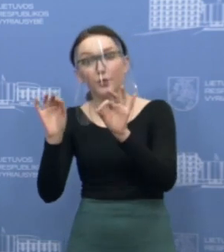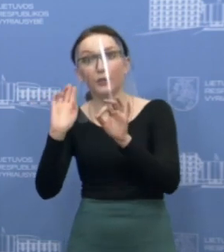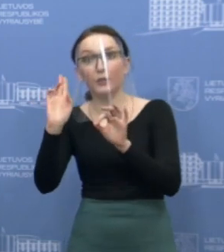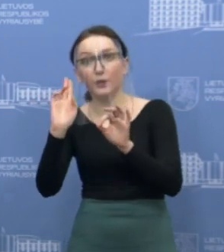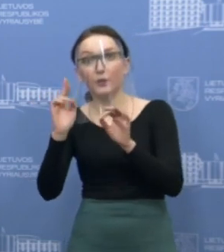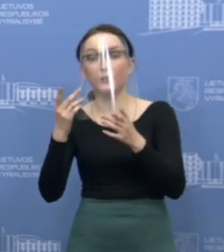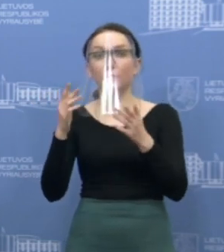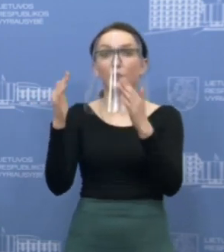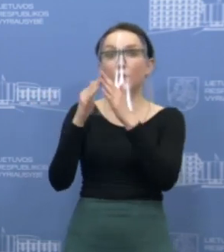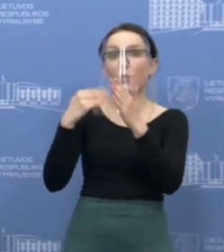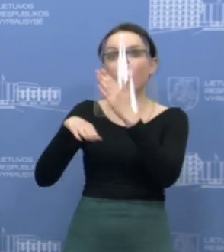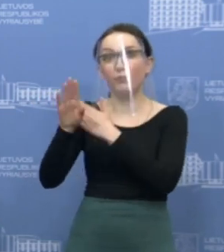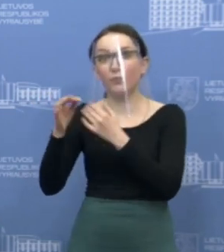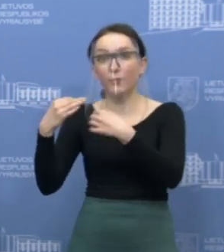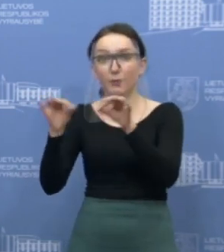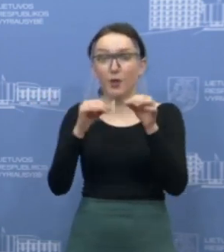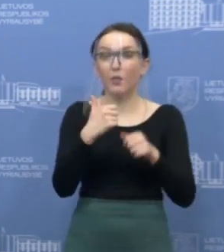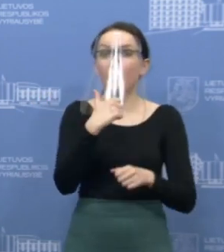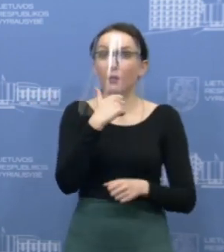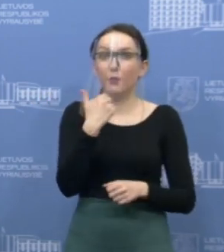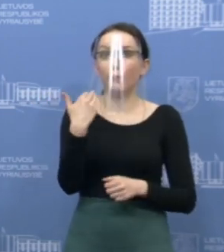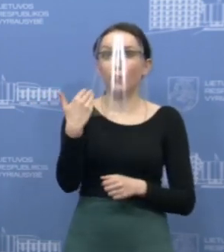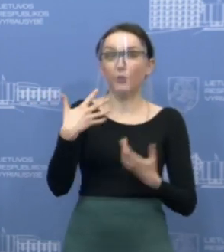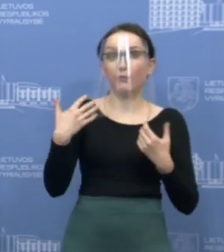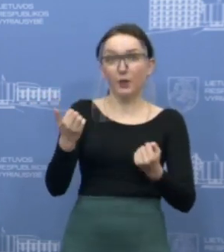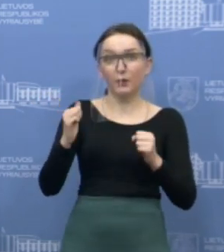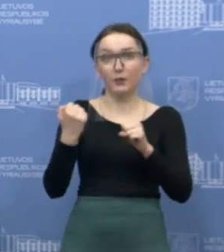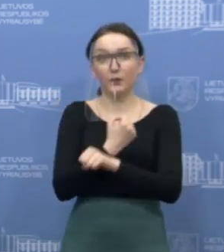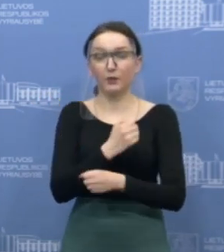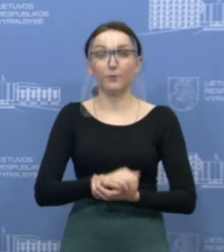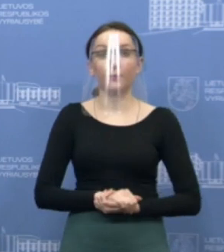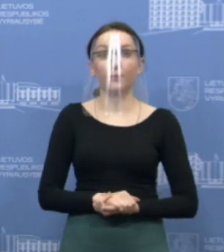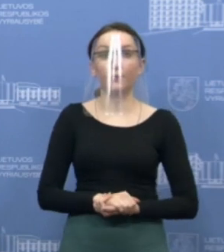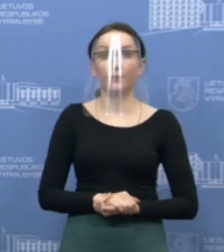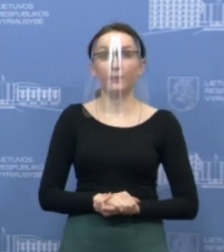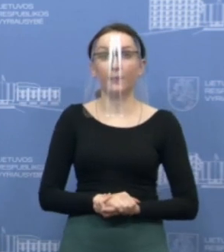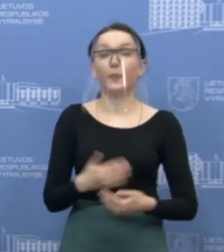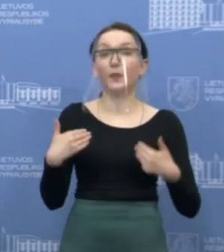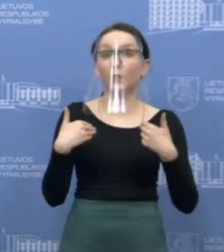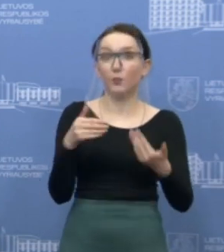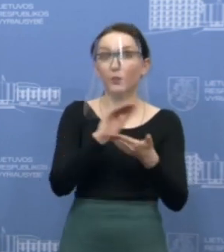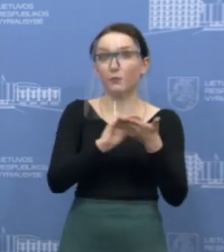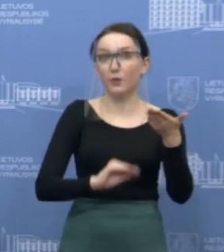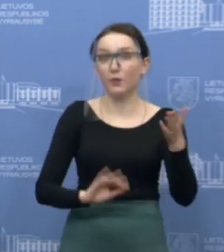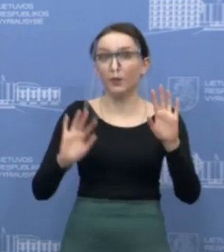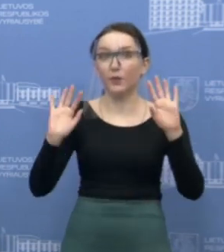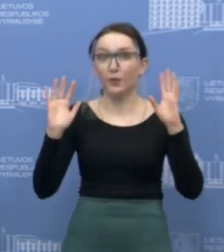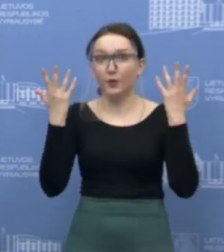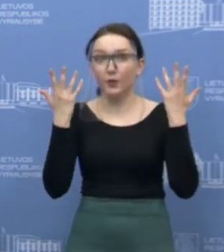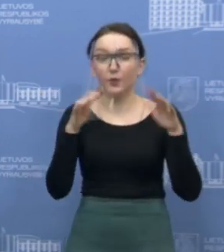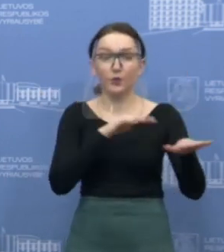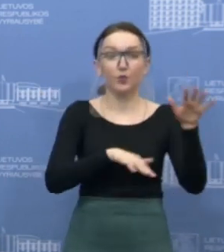į namus ir turi būti stebima jų sveikatos būklę. Tai štai tokios rekomendacijos reaguojant į